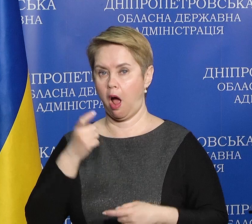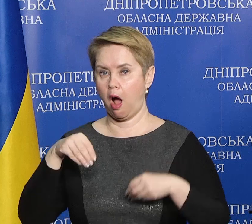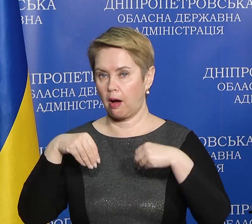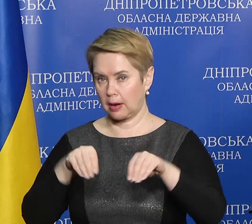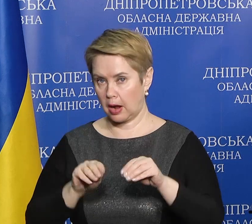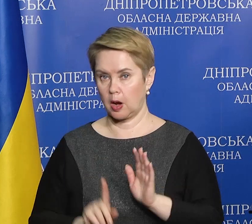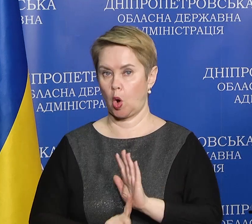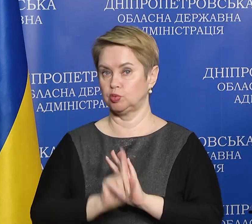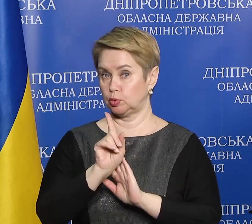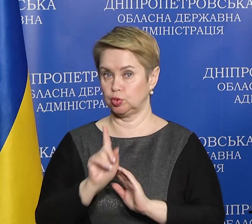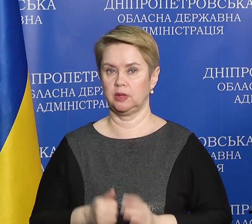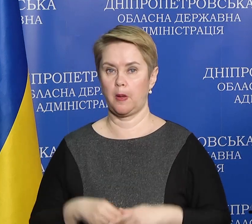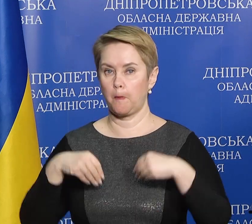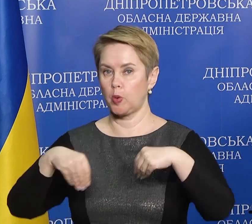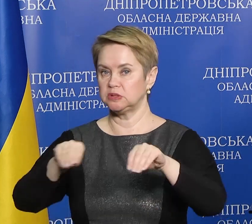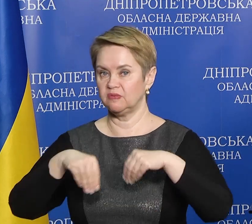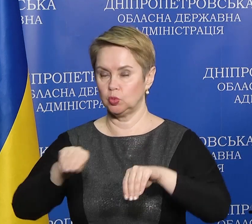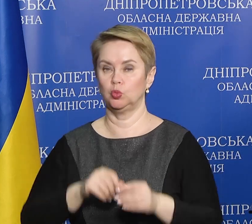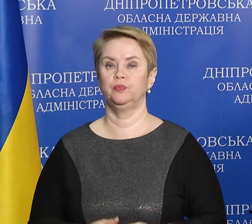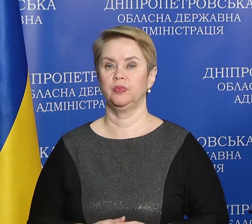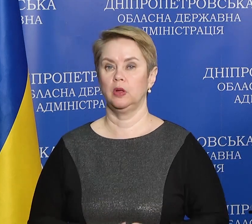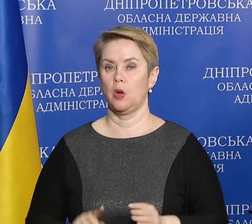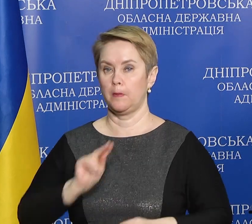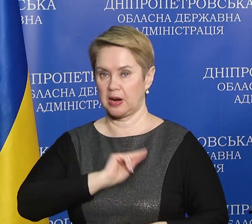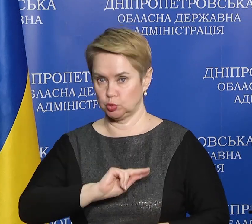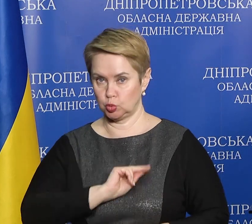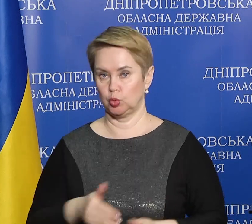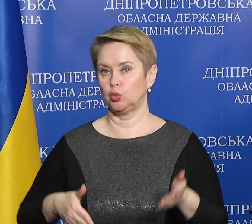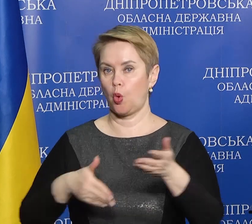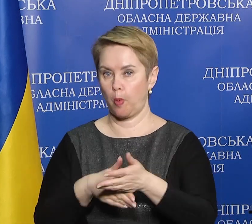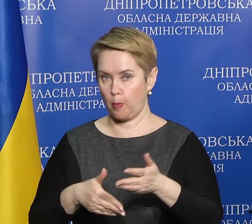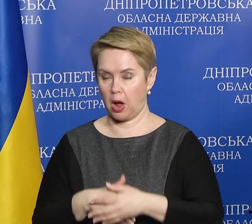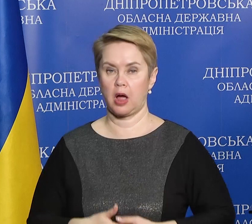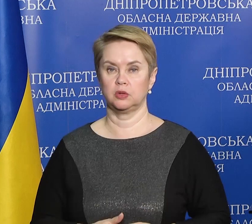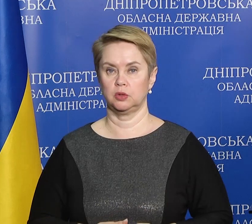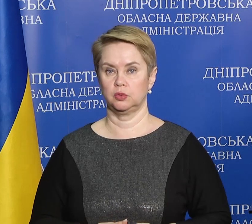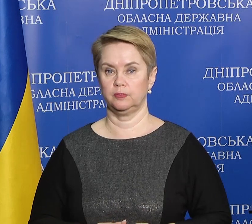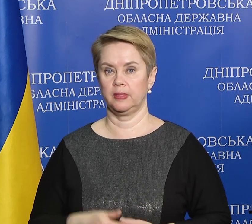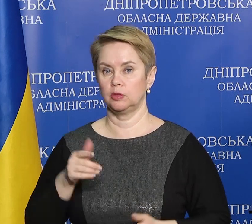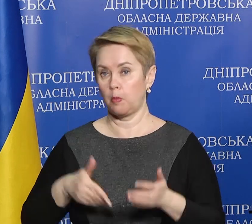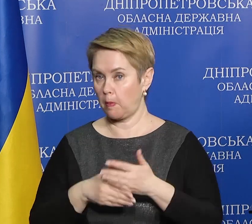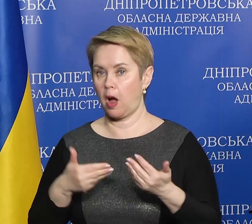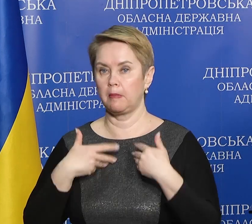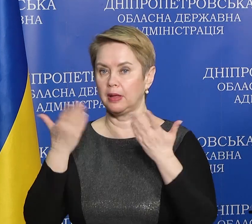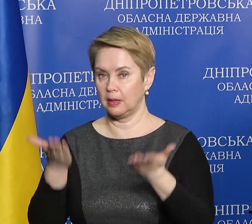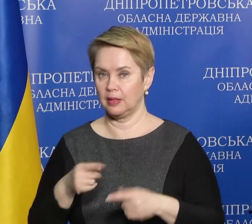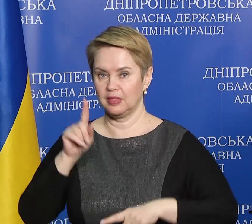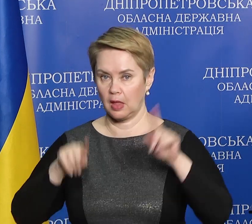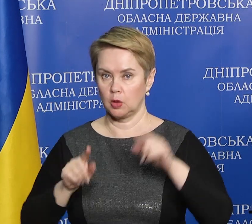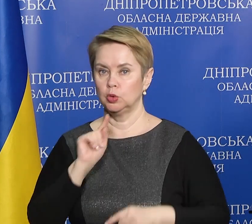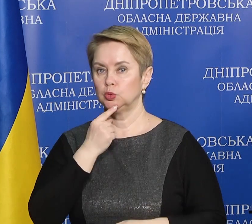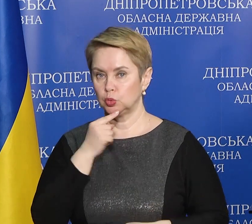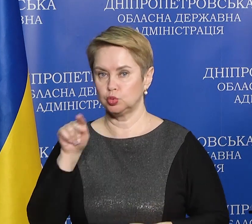розпочали посівну кампанію, працюють, допомагають їм, тому що деякі